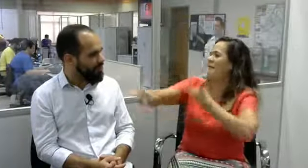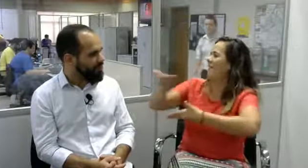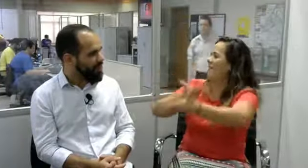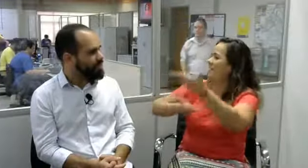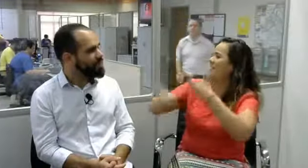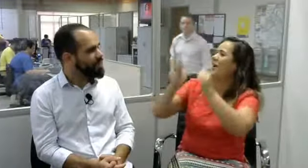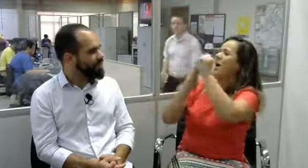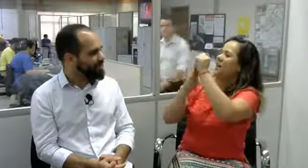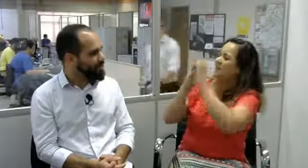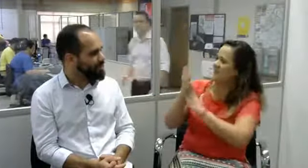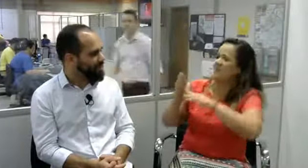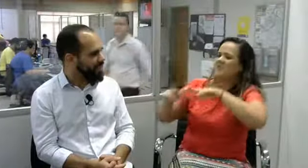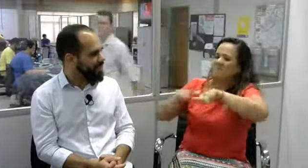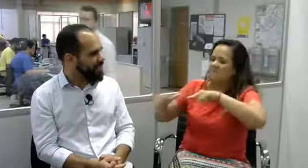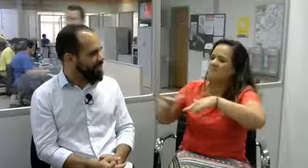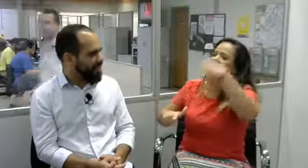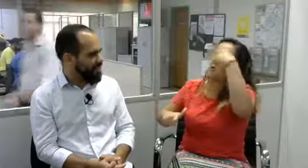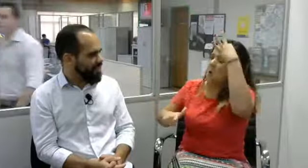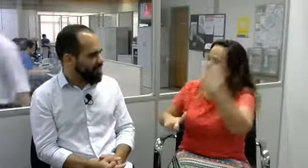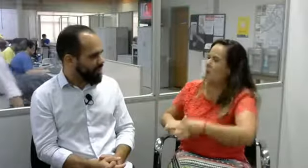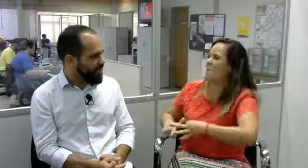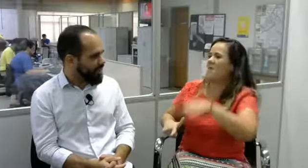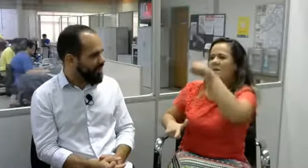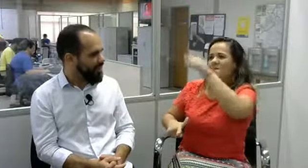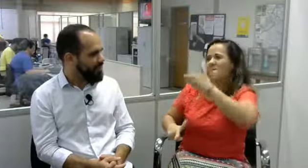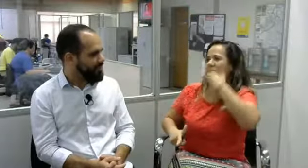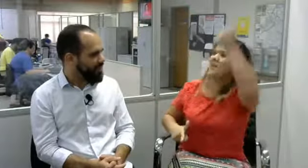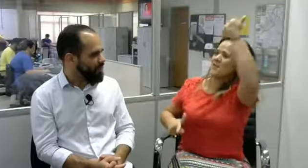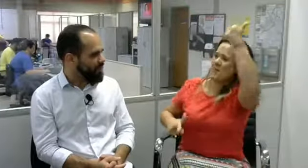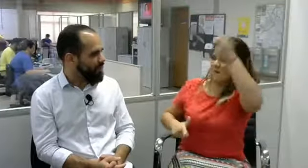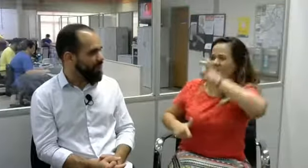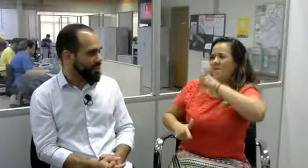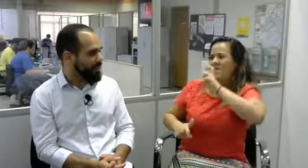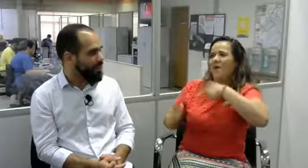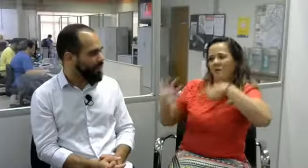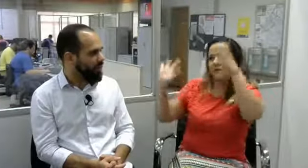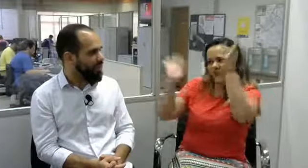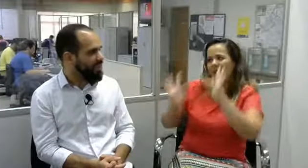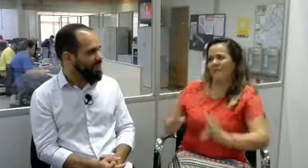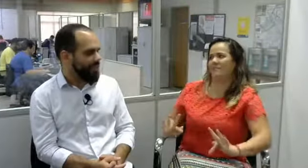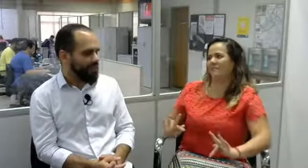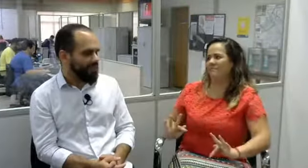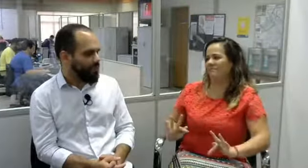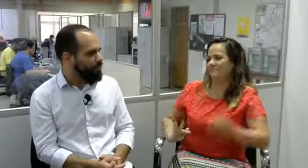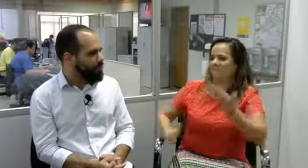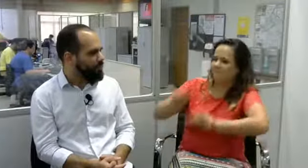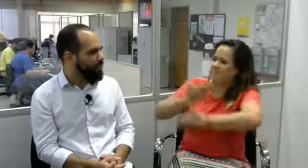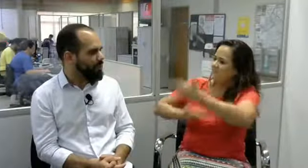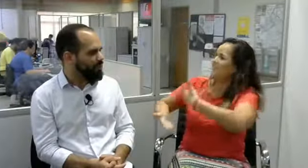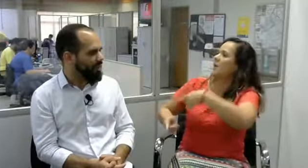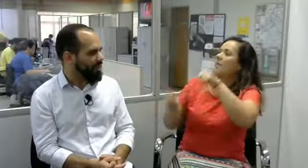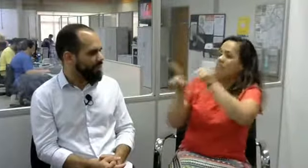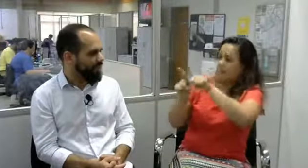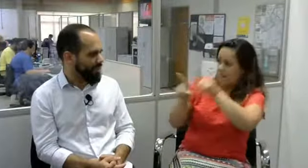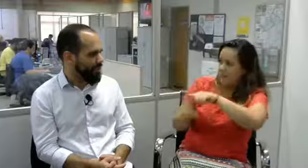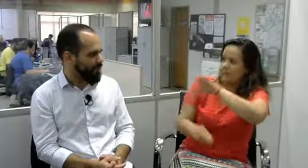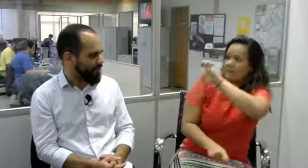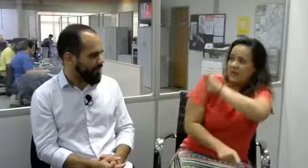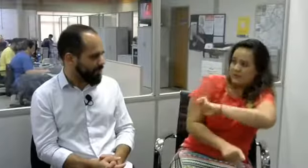É muito interessante porque essa troca me ajudou a ser melhor. E foi muito bom para mim ter passado por essa faculdade.